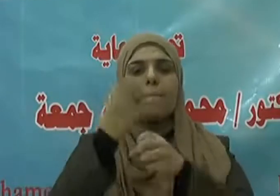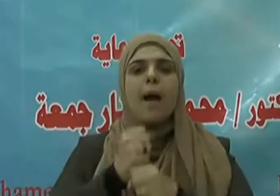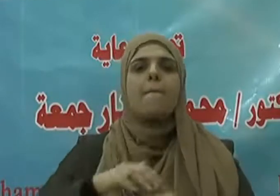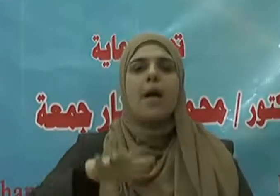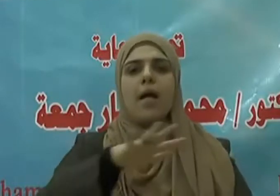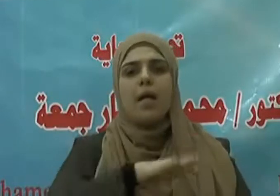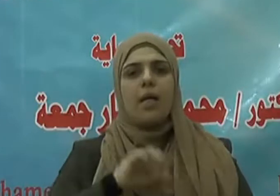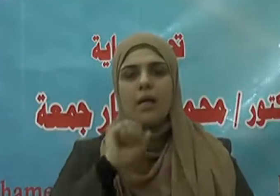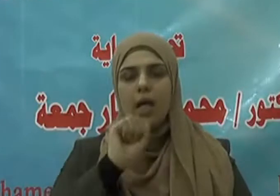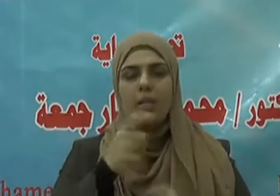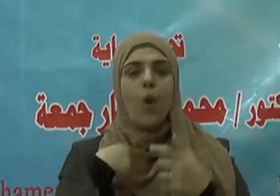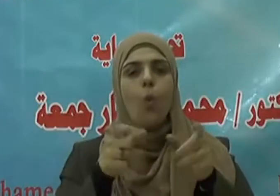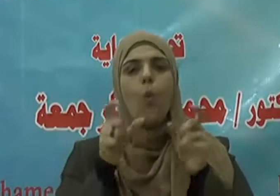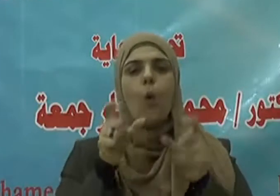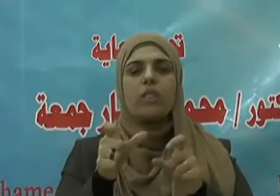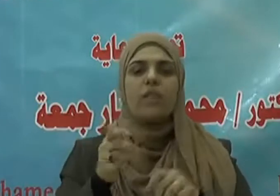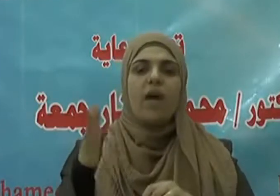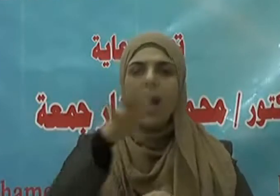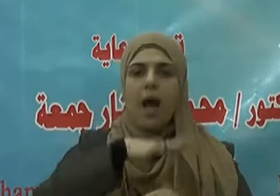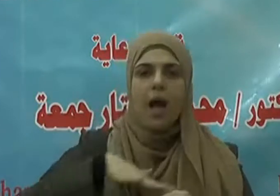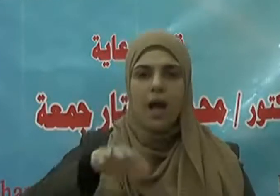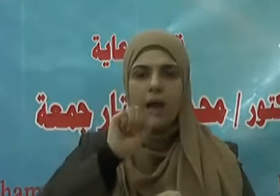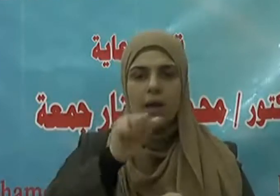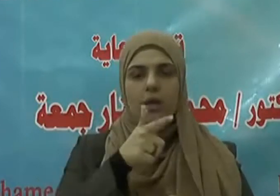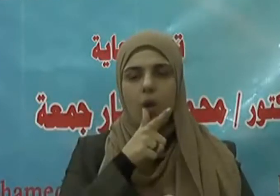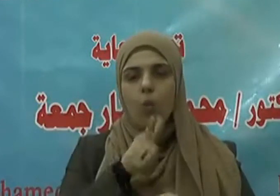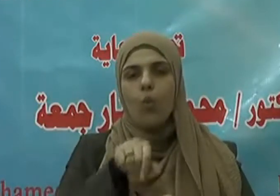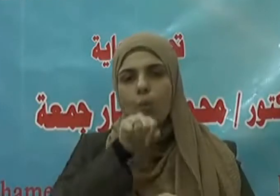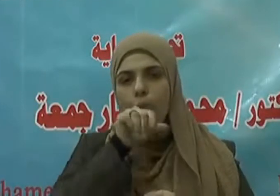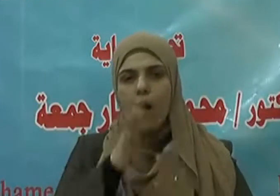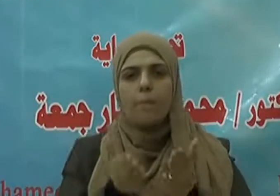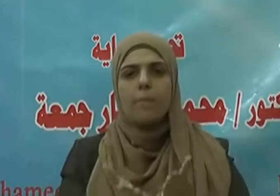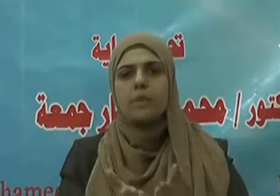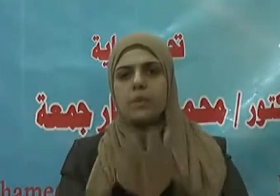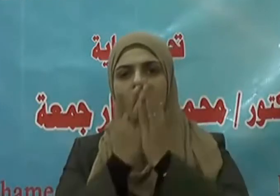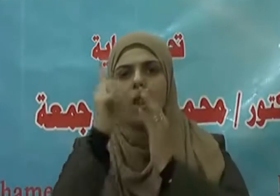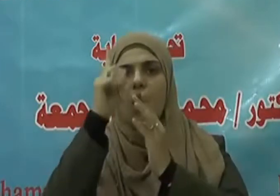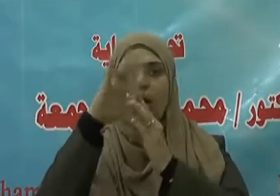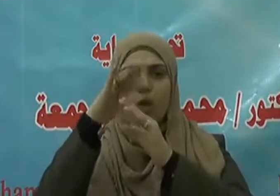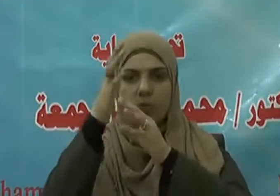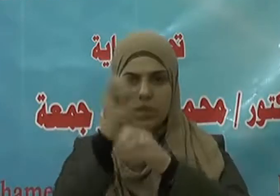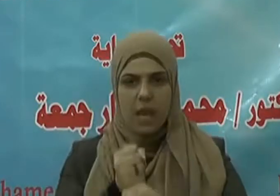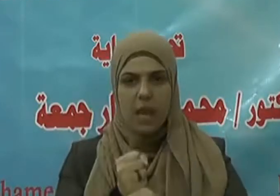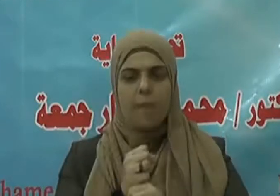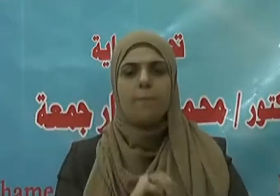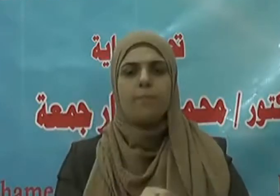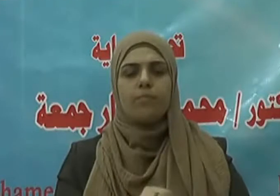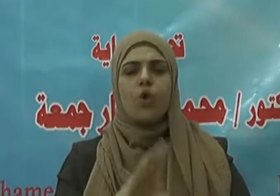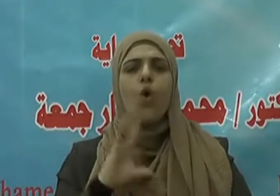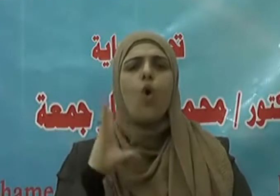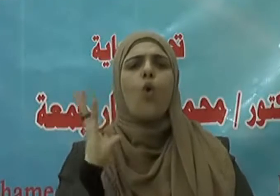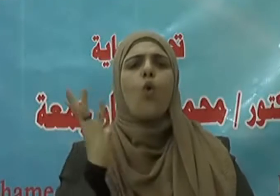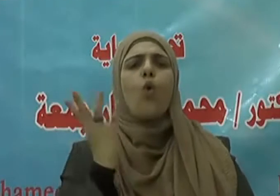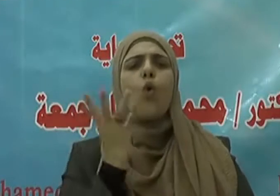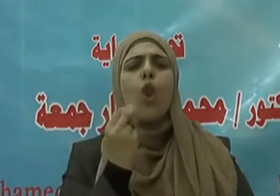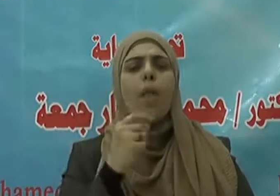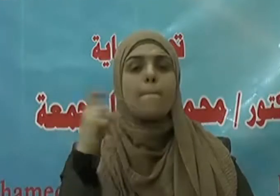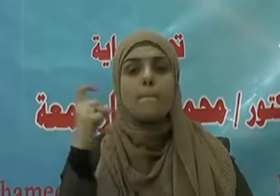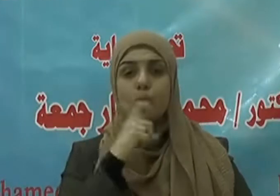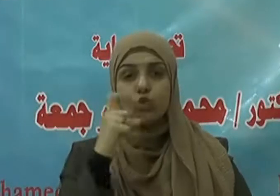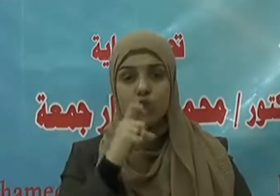يحب التوابين ويحب المتطهرين والطهارة نصف الإيمان